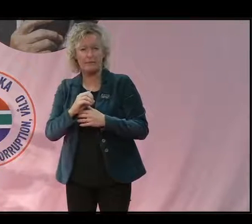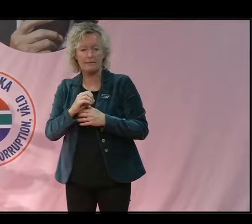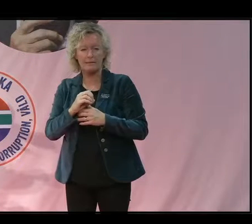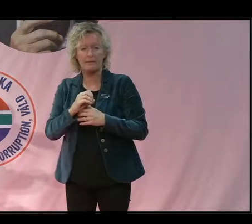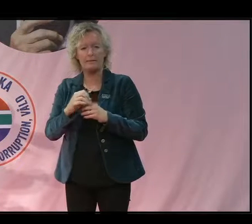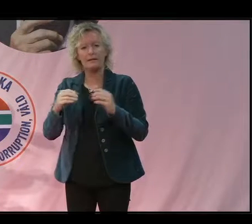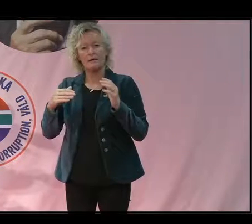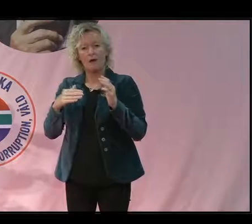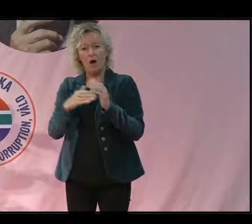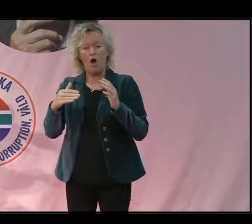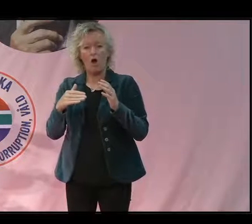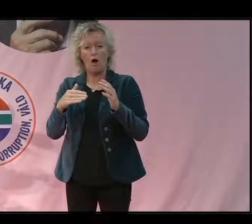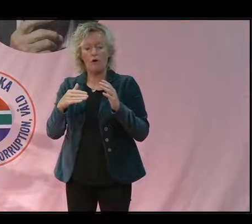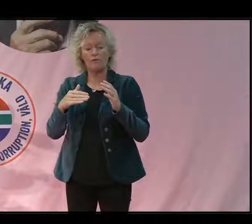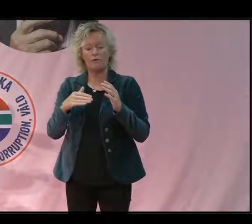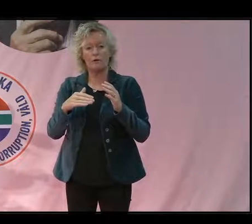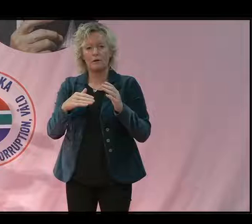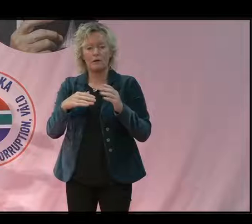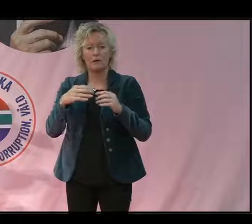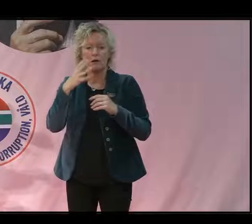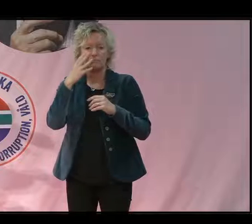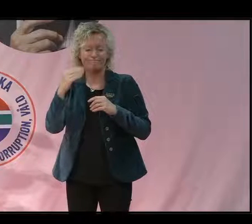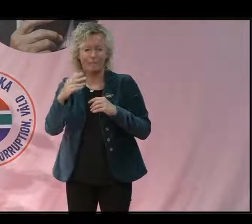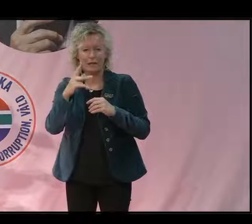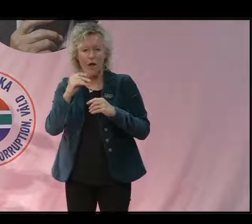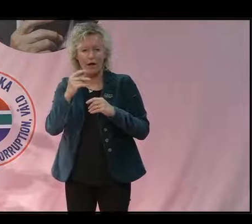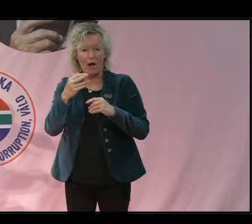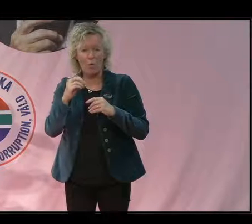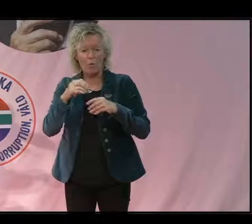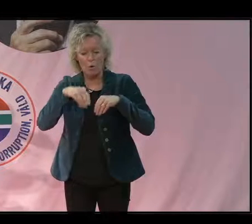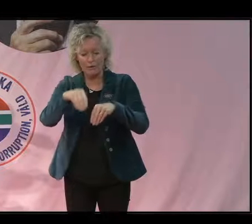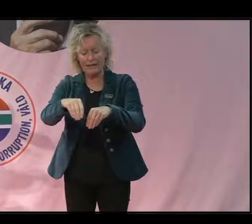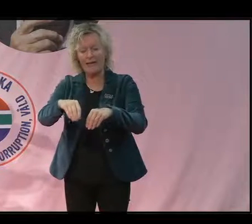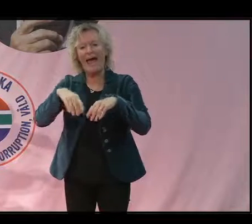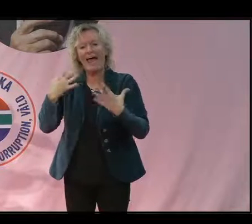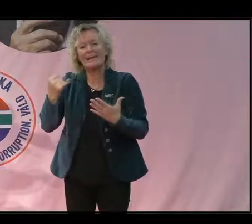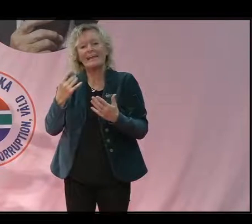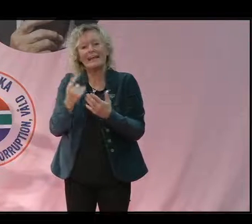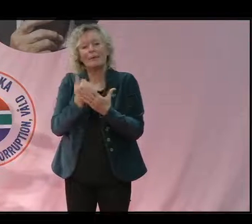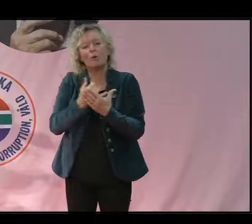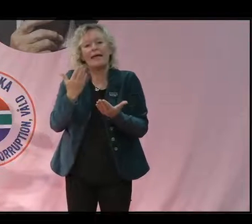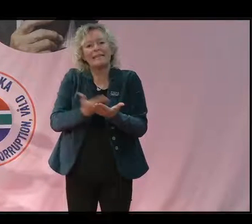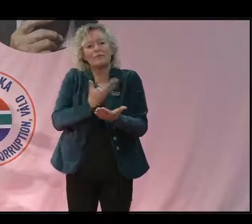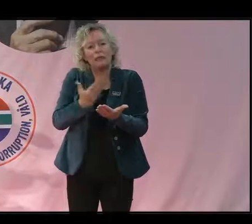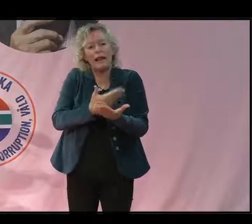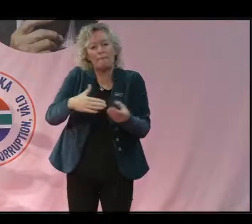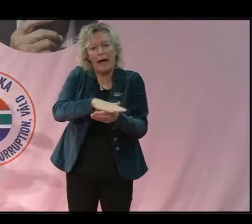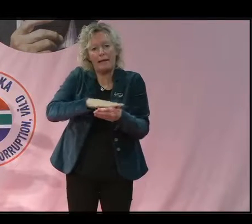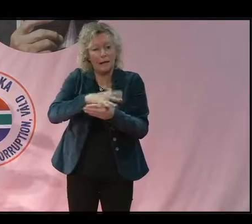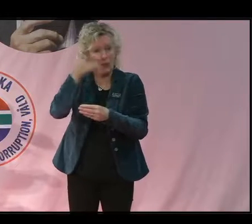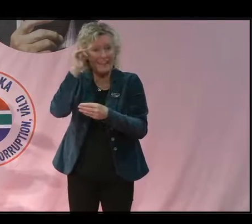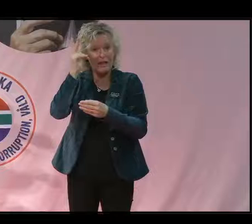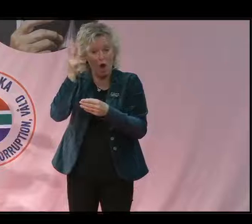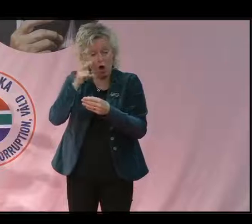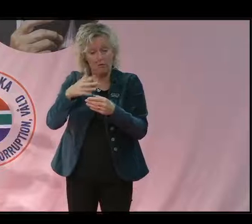kockaodlingen drivs i nationella parker och indianreservat. Så